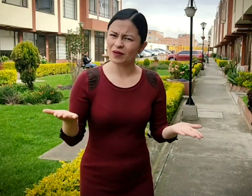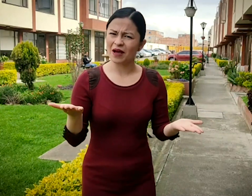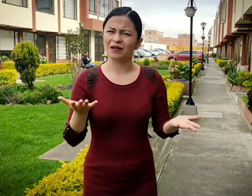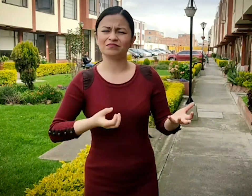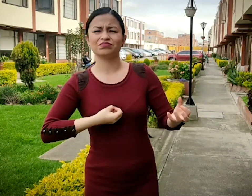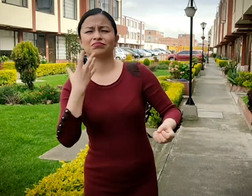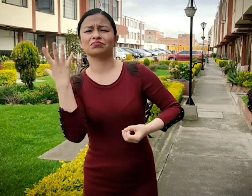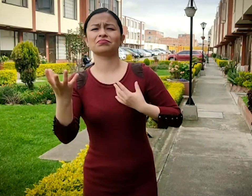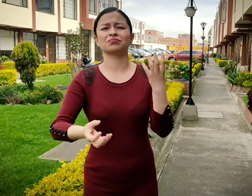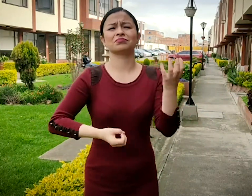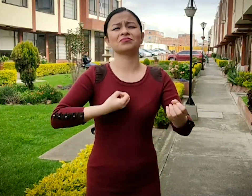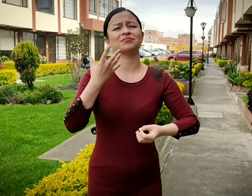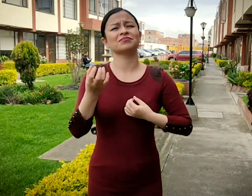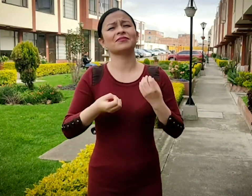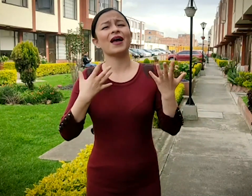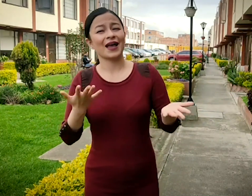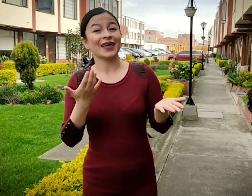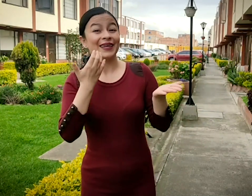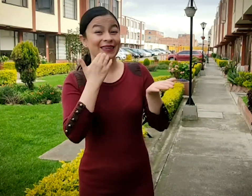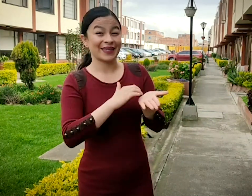Lo haremos de esta manera, veamos.